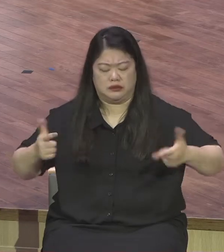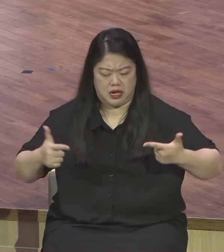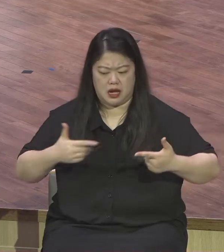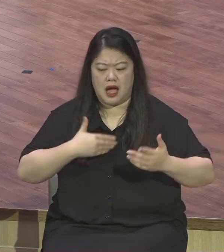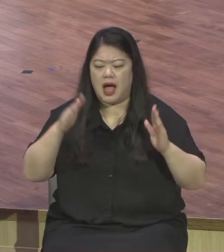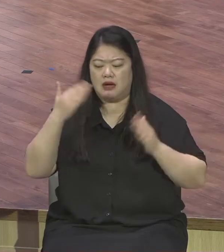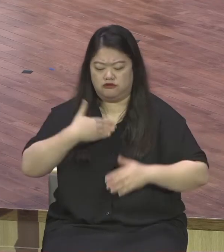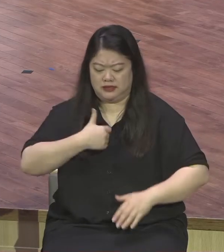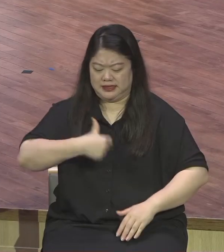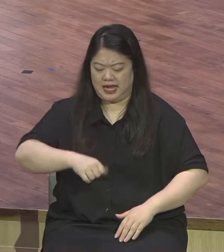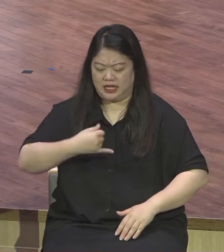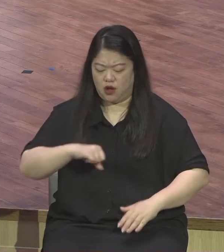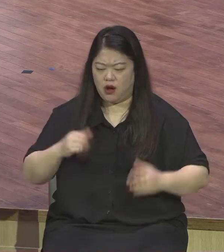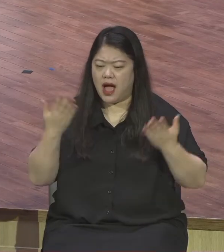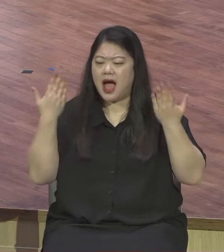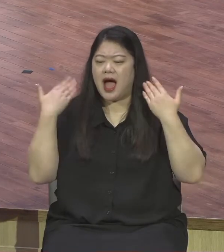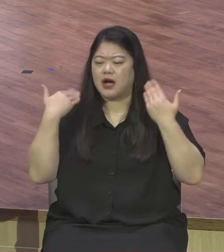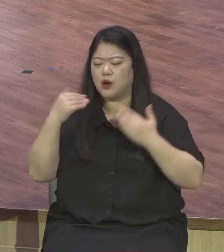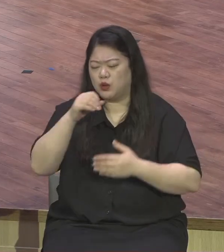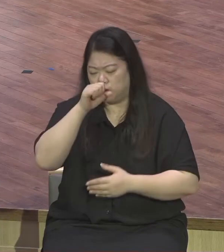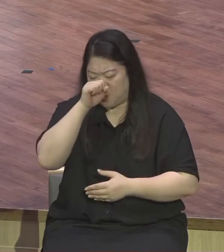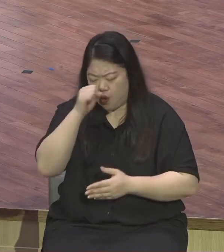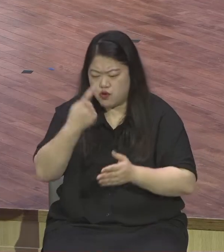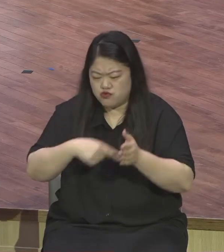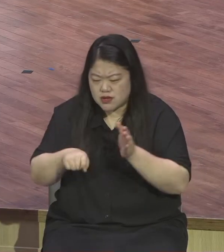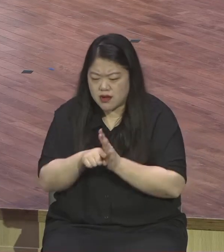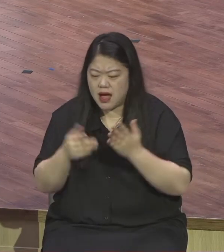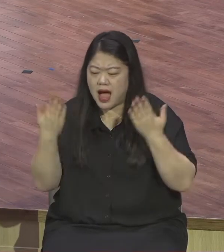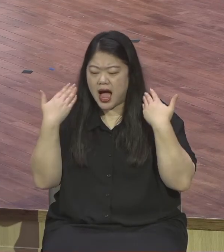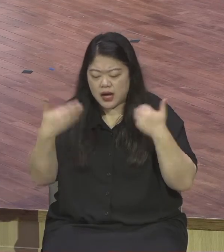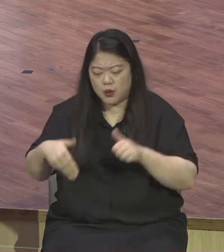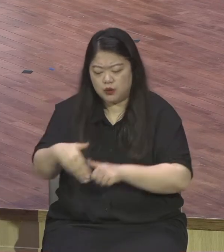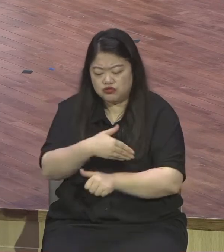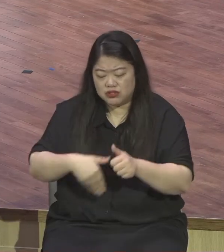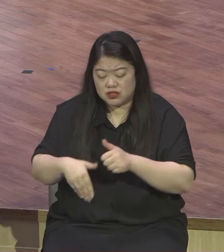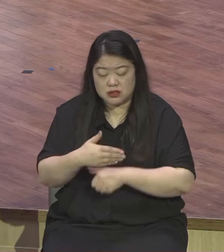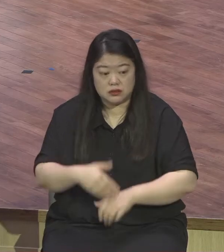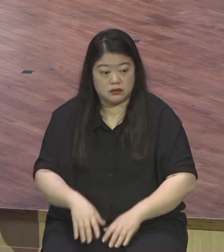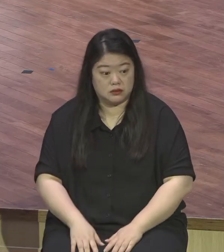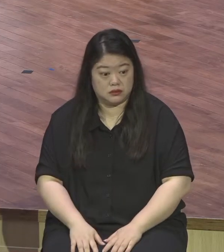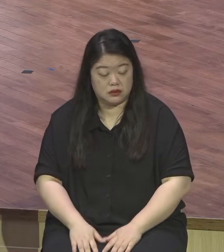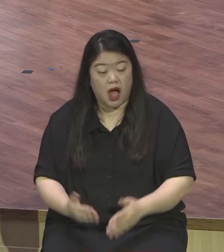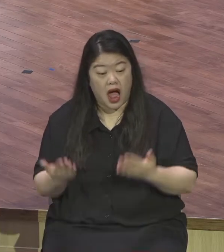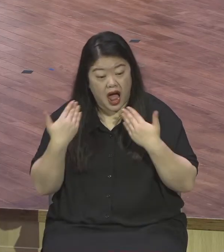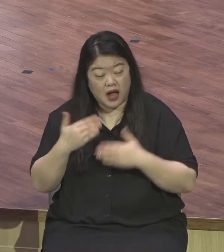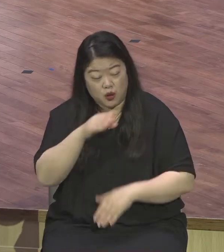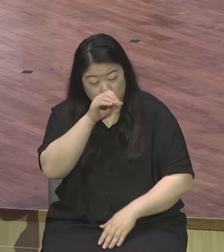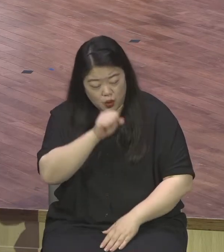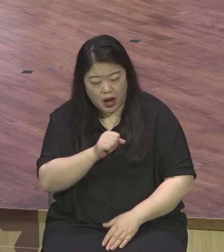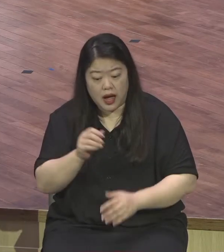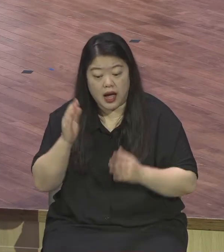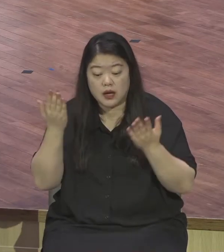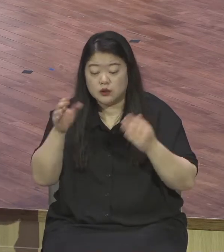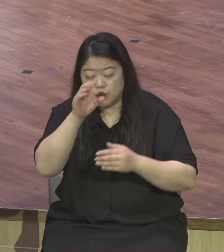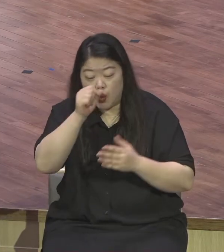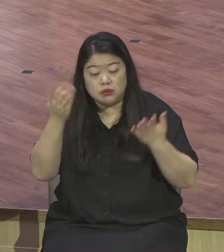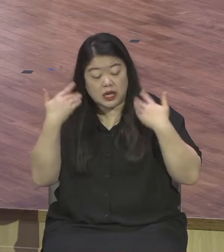강남에 가서 조연하게 가면 조연하게 합니까 그 영적 상태는 생각 안 합니까 영적 상태 그 아이가